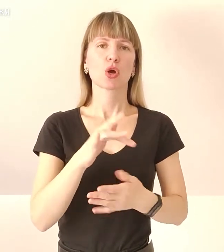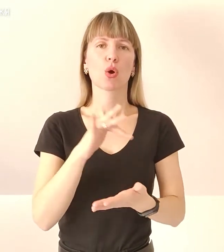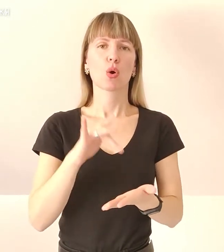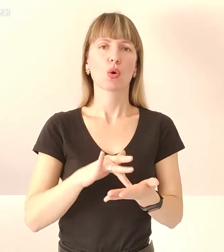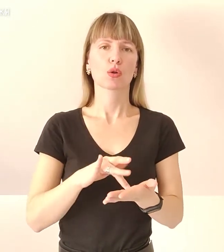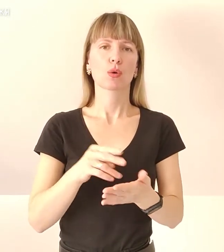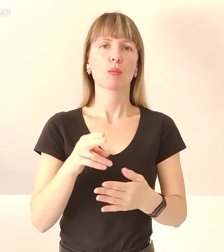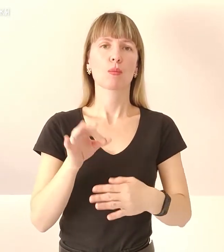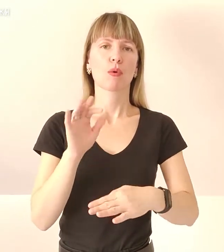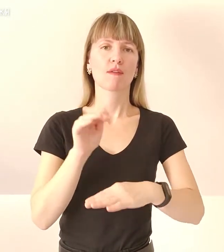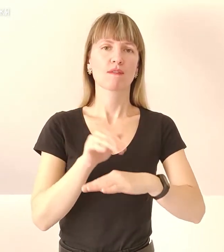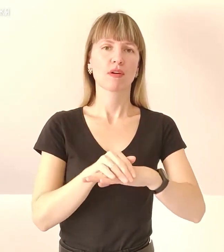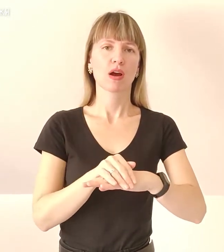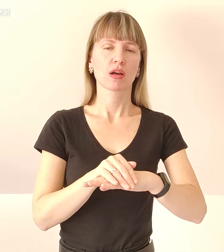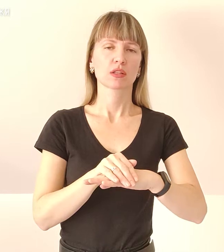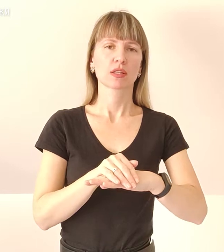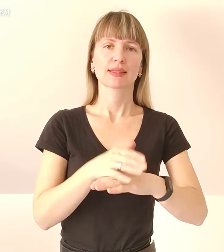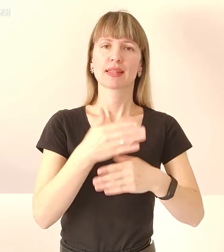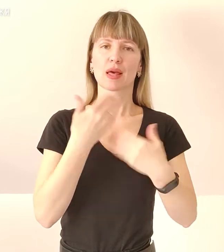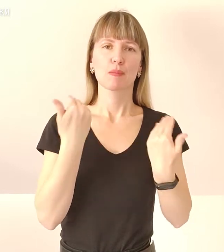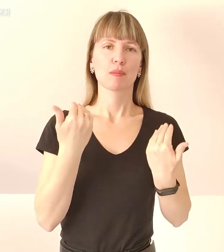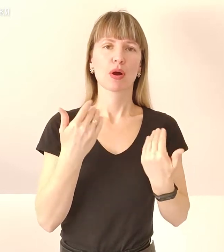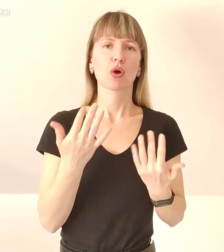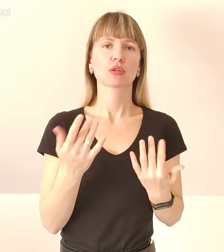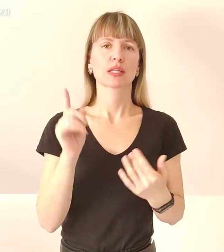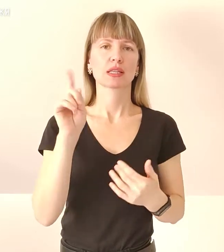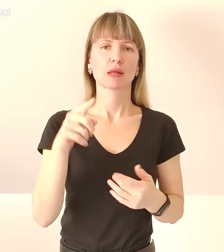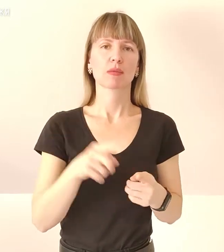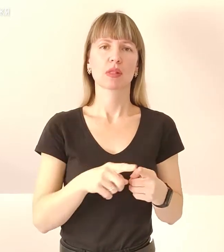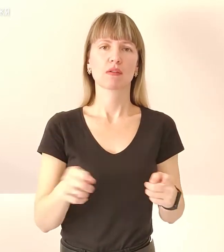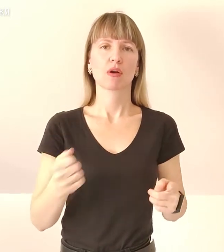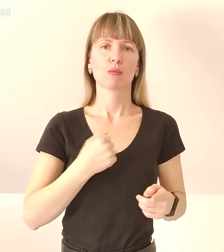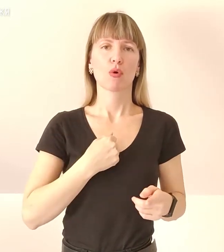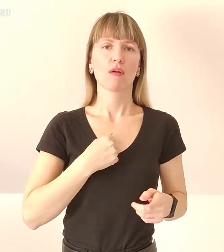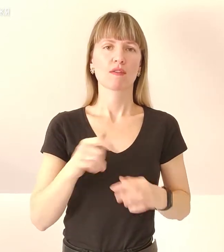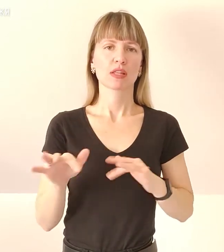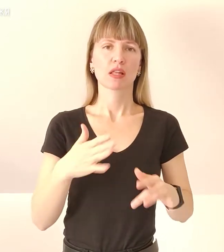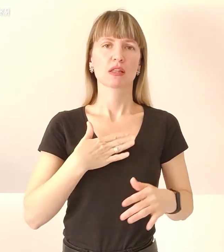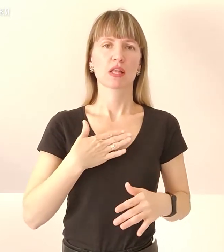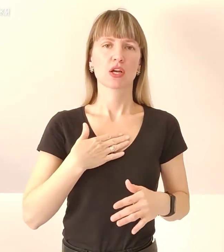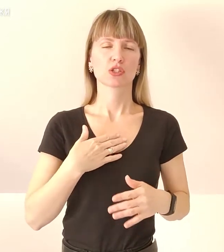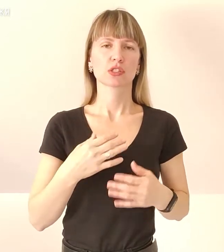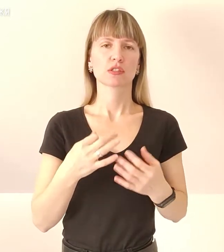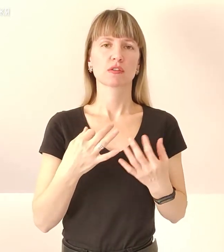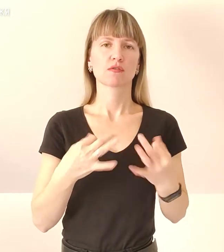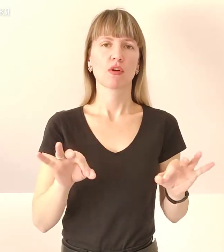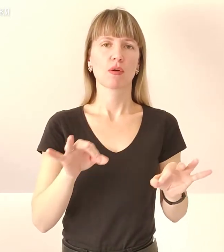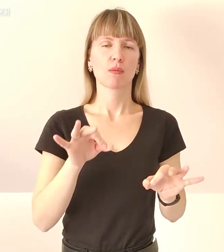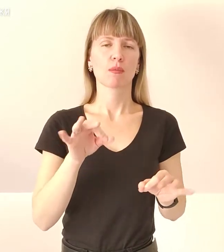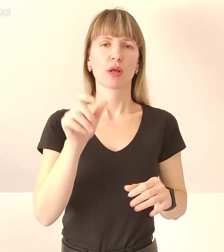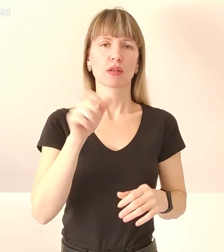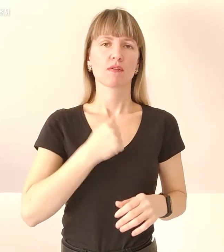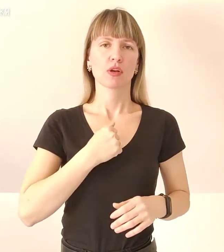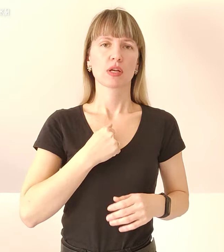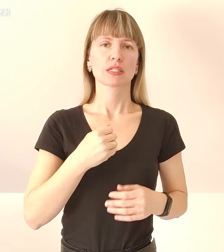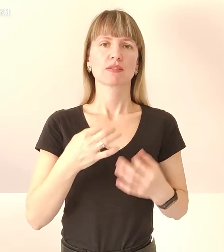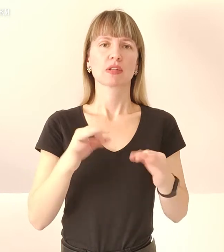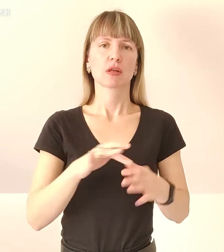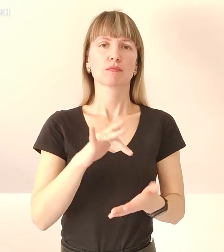В'язку з Маріуполем фактично немає, оскільки там тривають бойові дії. І наші визволителі активно звільняють місто. Немає зв'язку води і